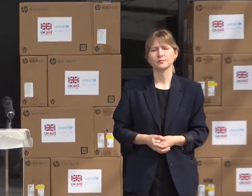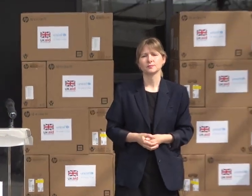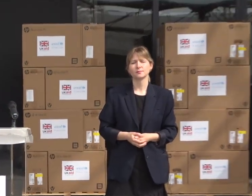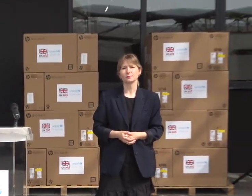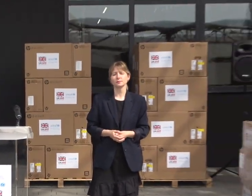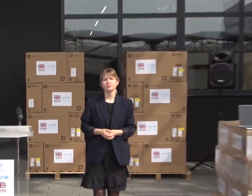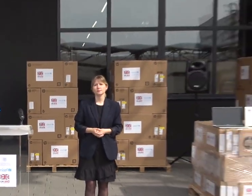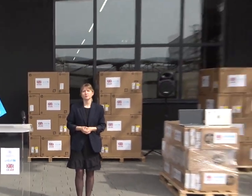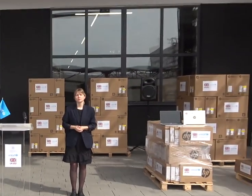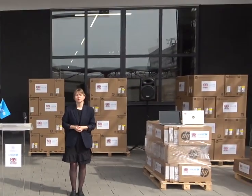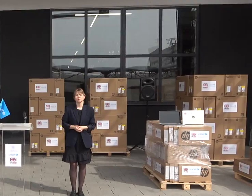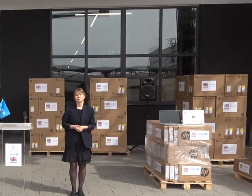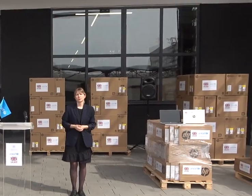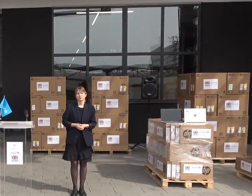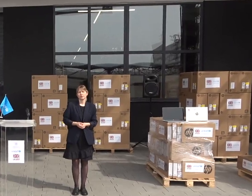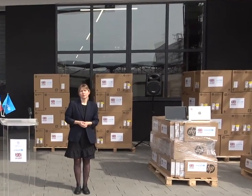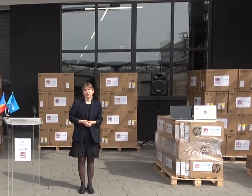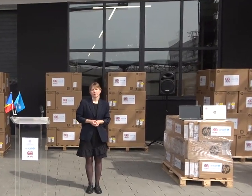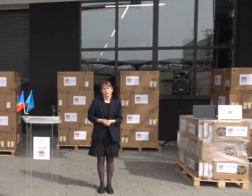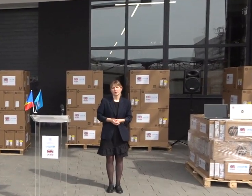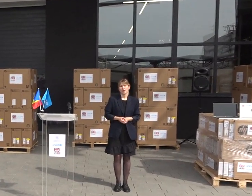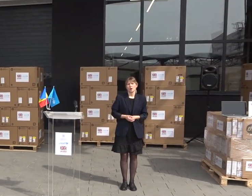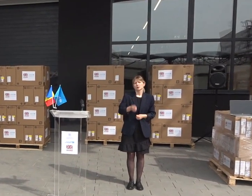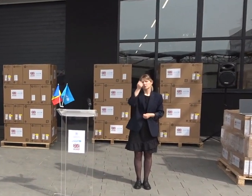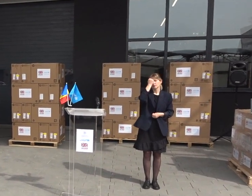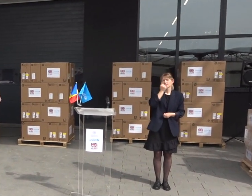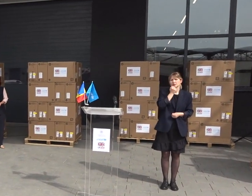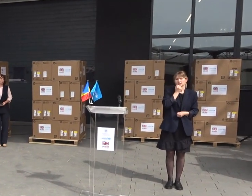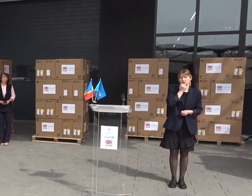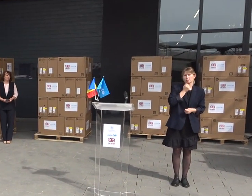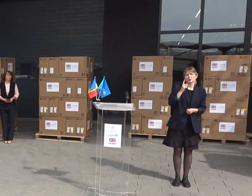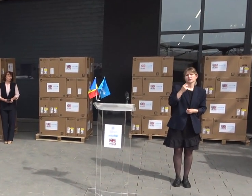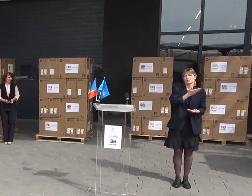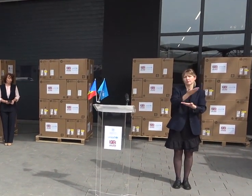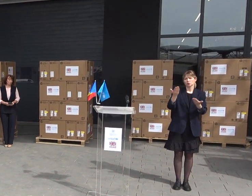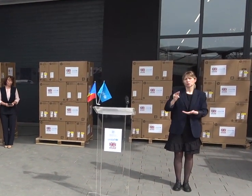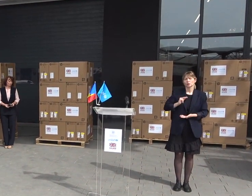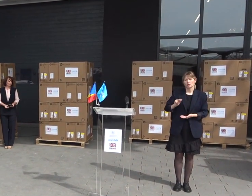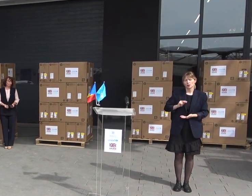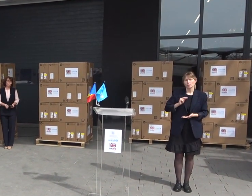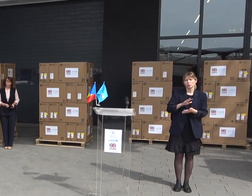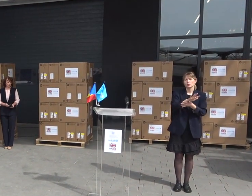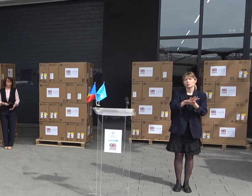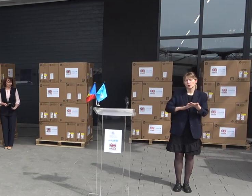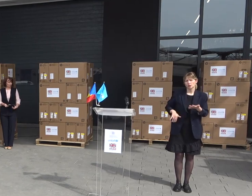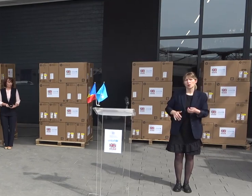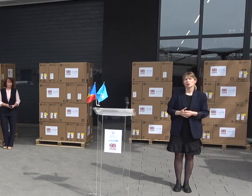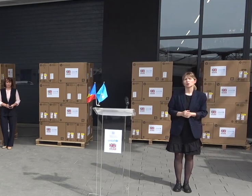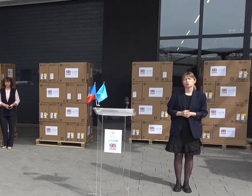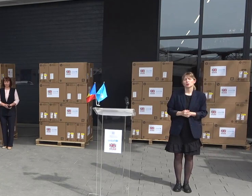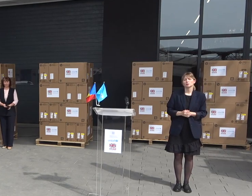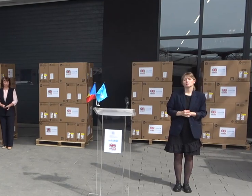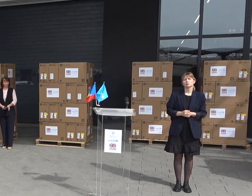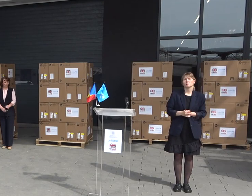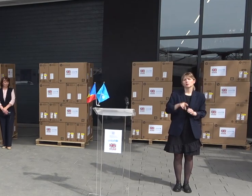Vă mulțumim, doamnevași că aveți fata admirarea și recunoștința noastră pentru muncă a fie de voastră. În continuare, presa